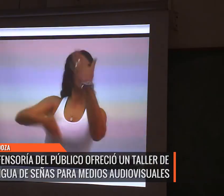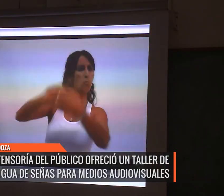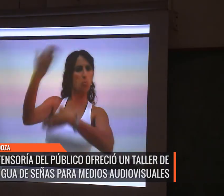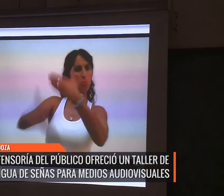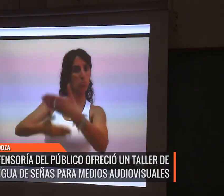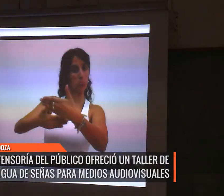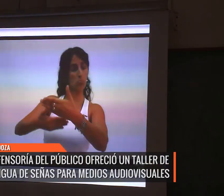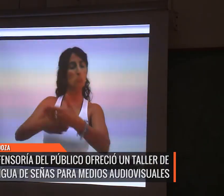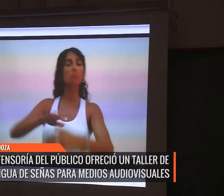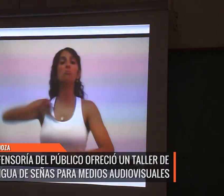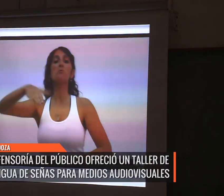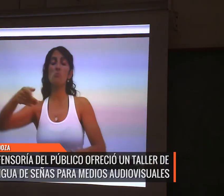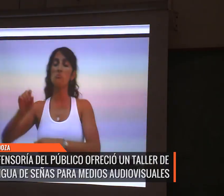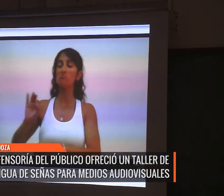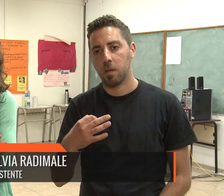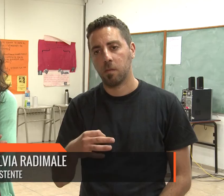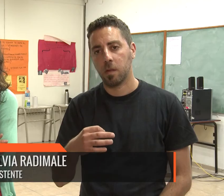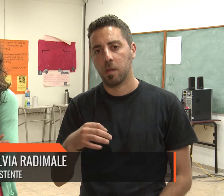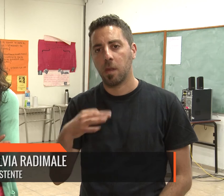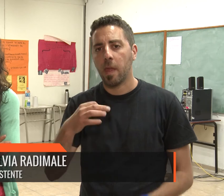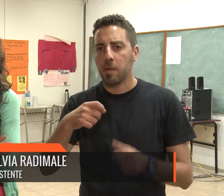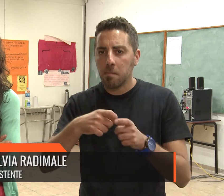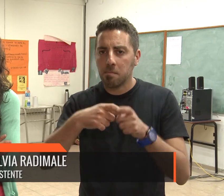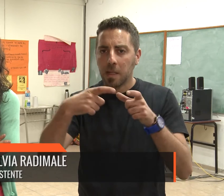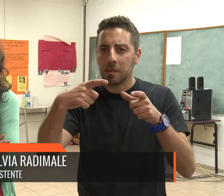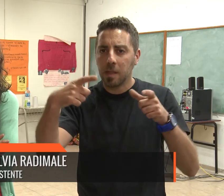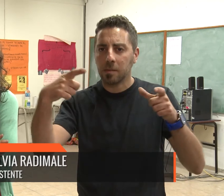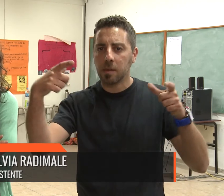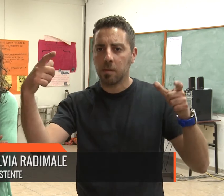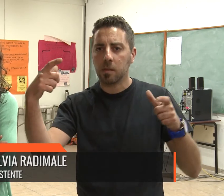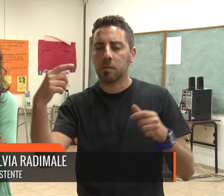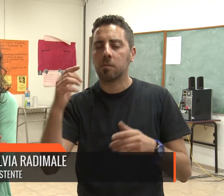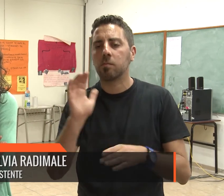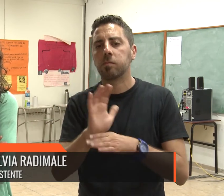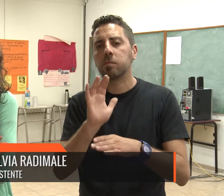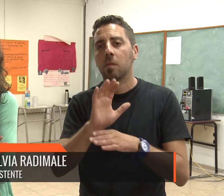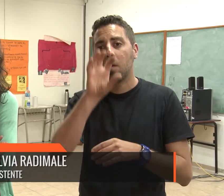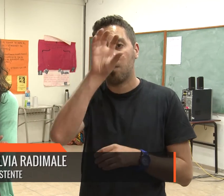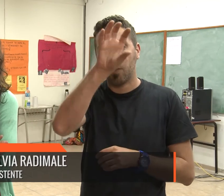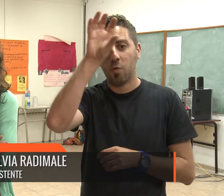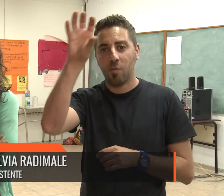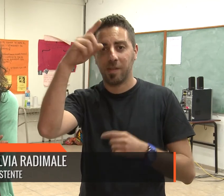debería ser cada vez más amplio. Digamos, que diversas provincias comiencen a sumarse.